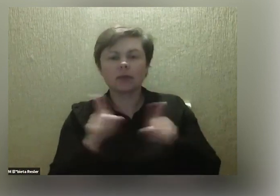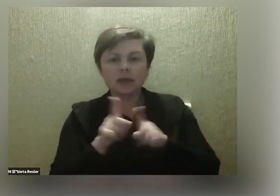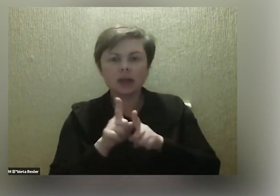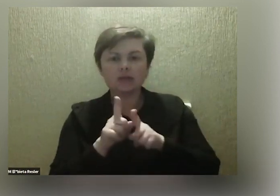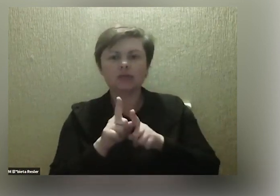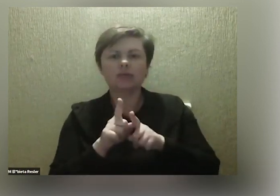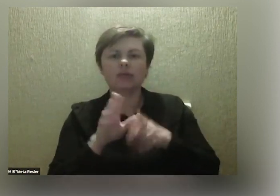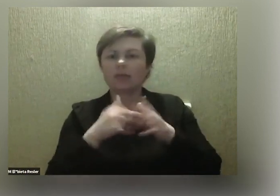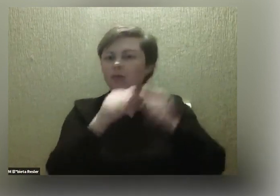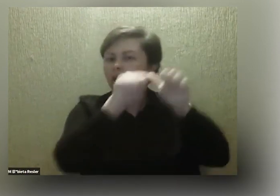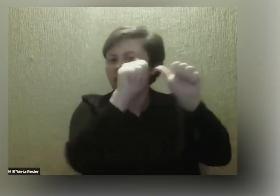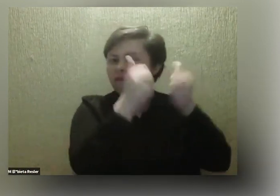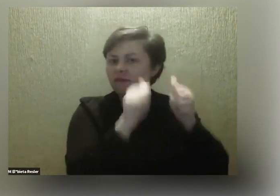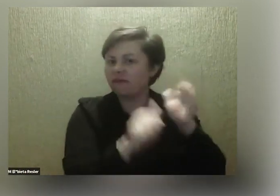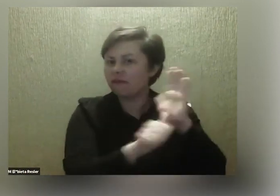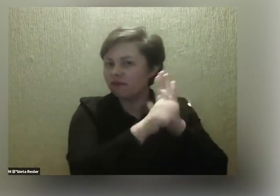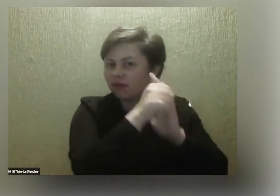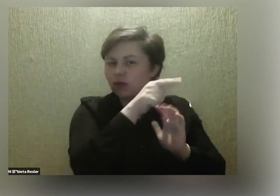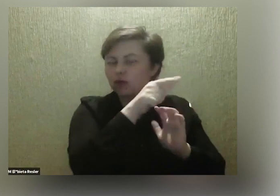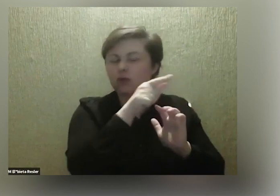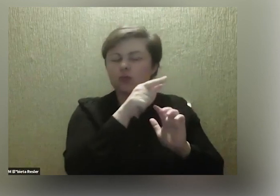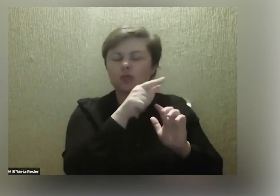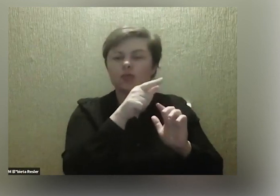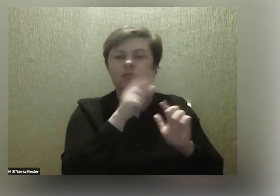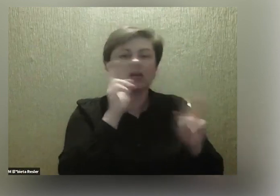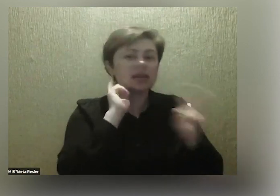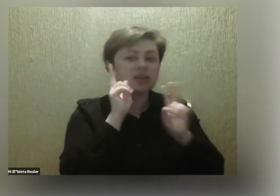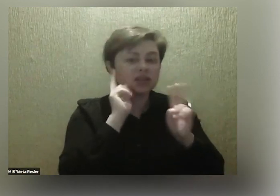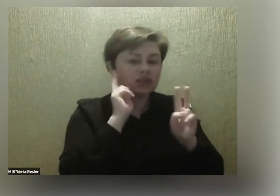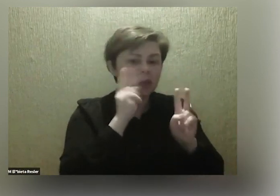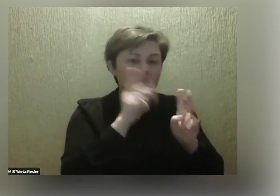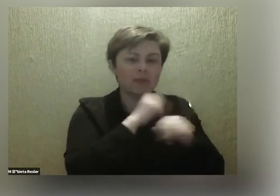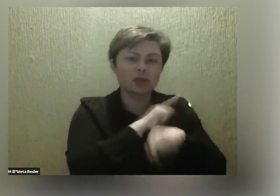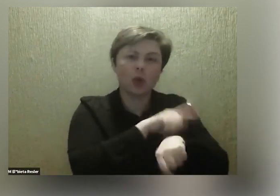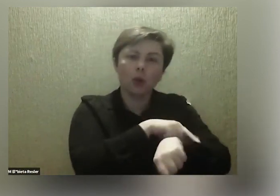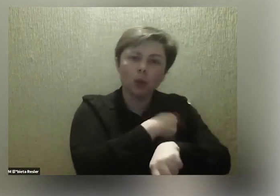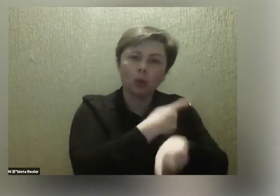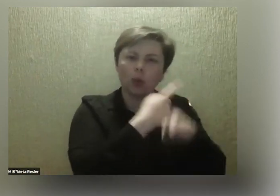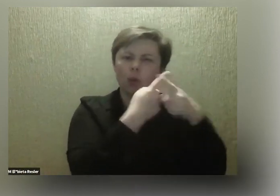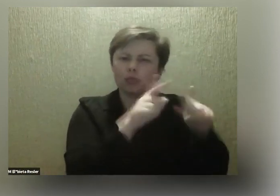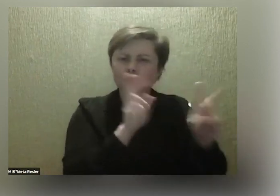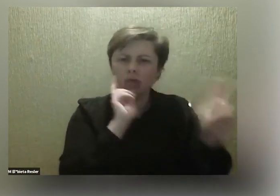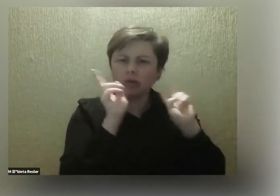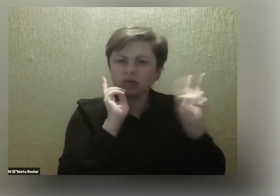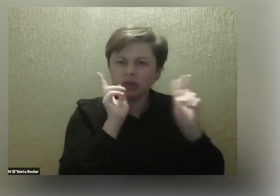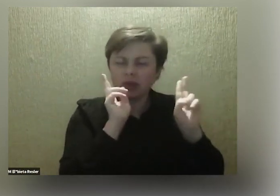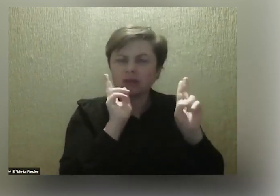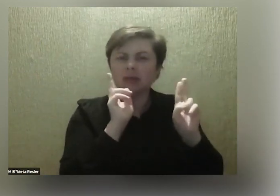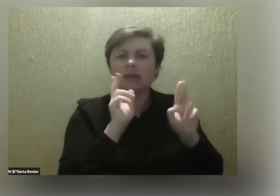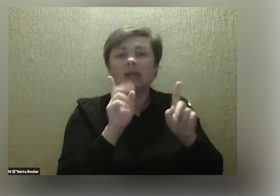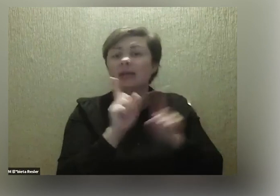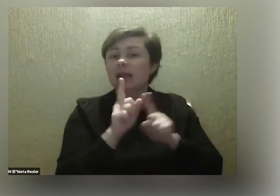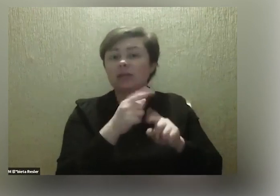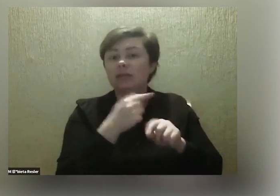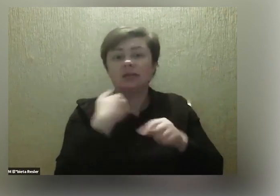figura, ten dźwięk, który reprezentuje ta figura ma trwać długo, krótko. Tylko my też nie słyszeliśmy